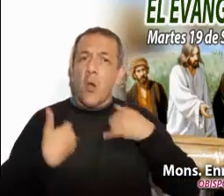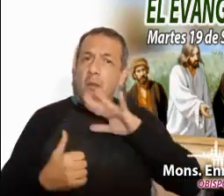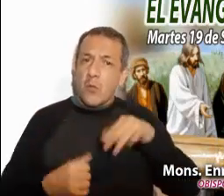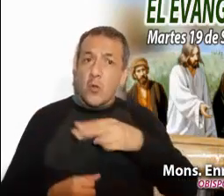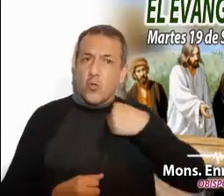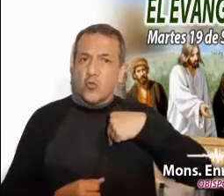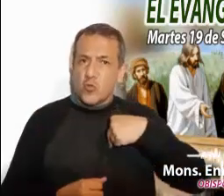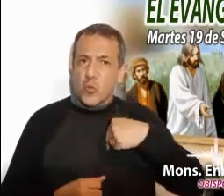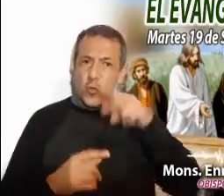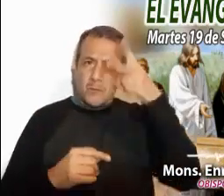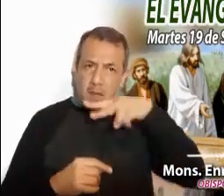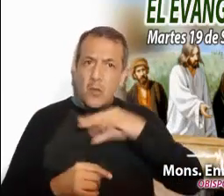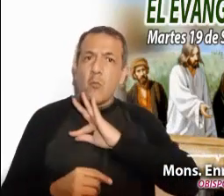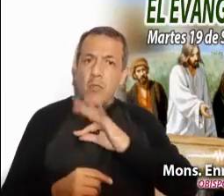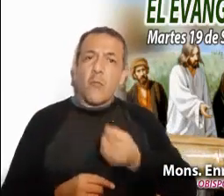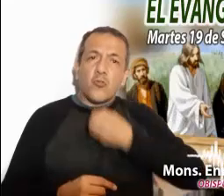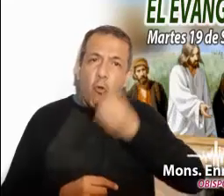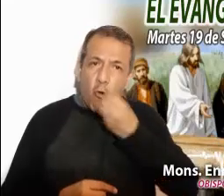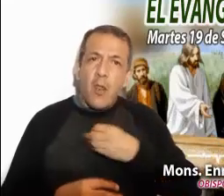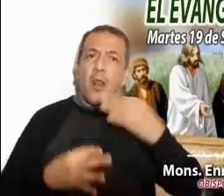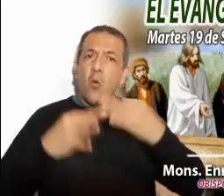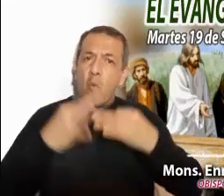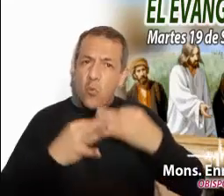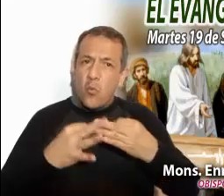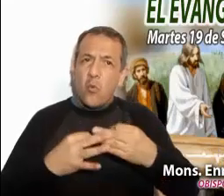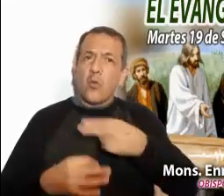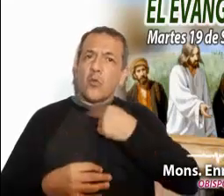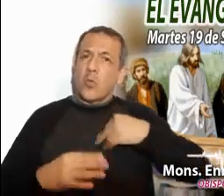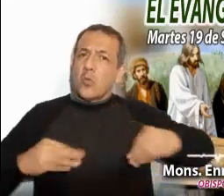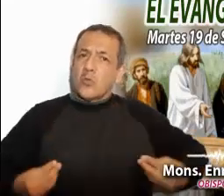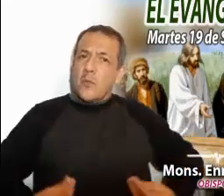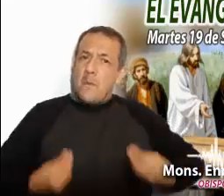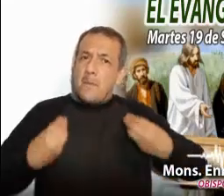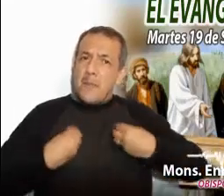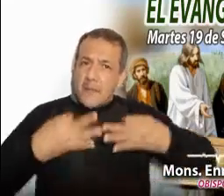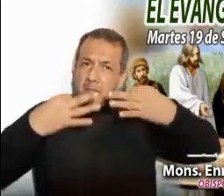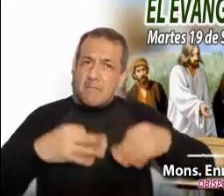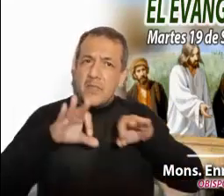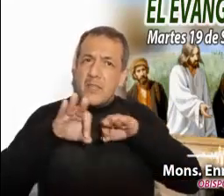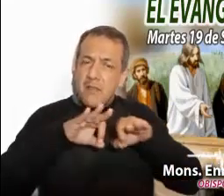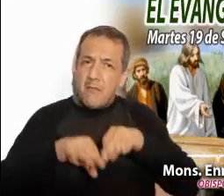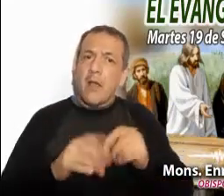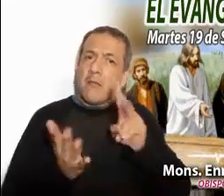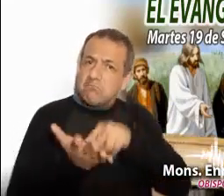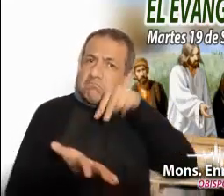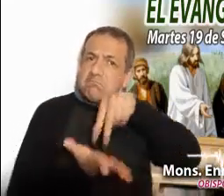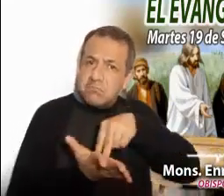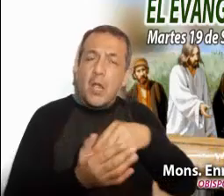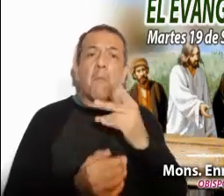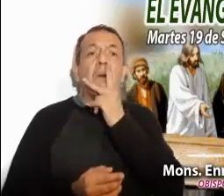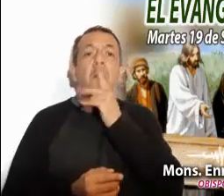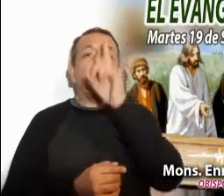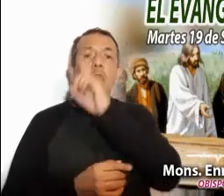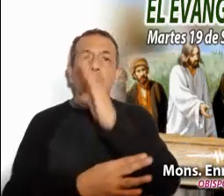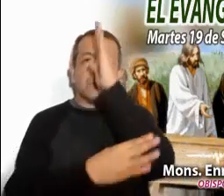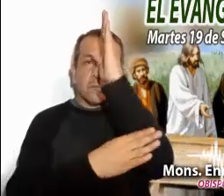Nos levantaremos con oración, con justicia, con rectitud y con trabajo. El Señor te bendiga en nombre